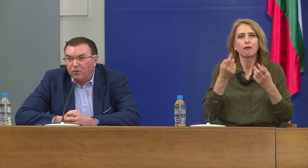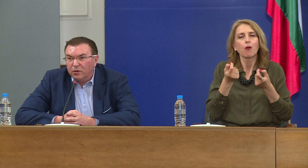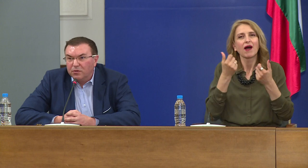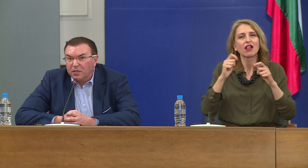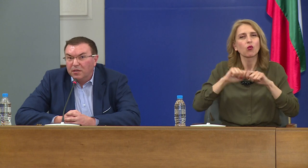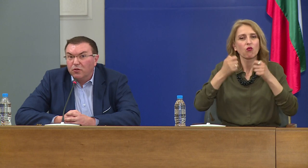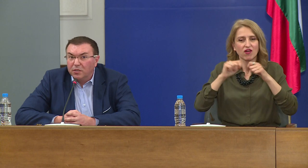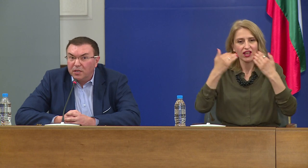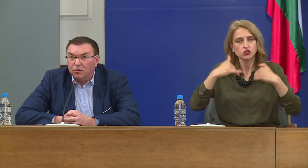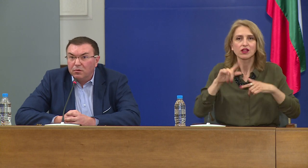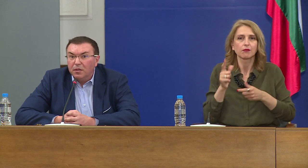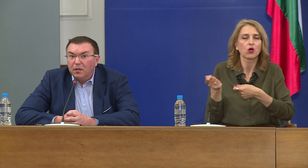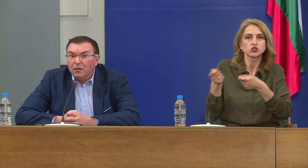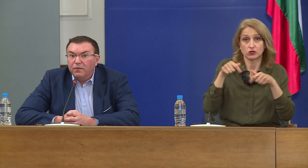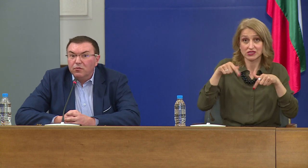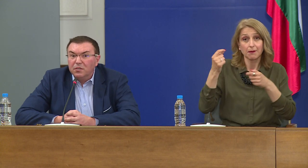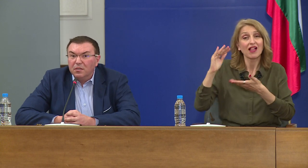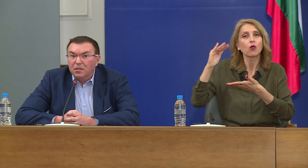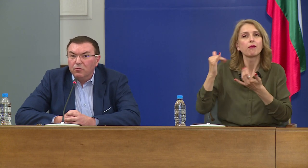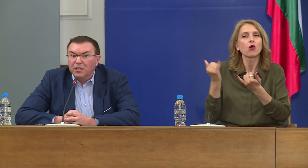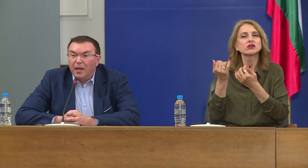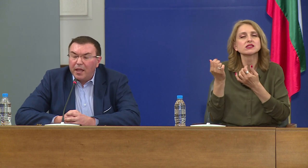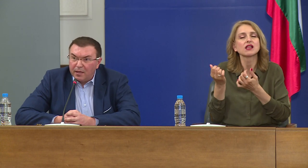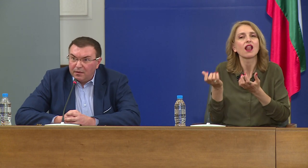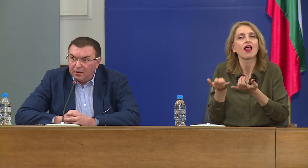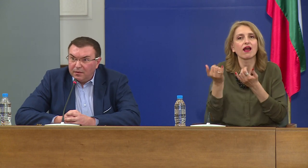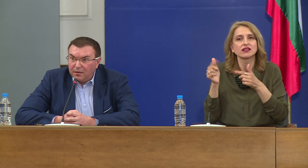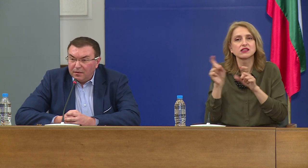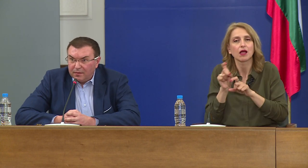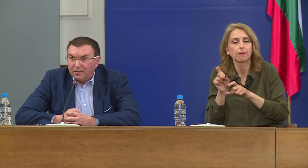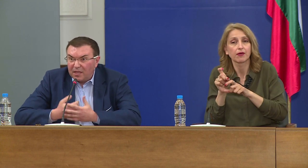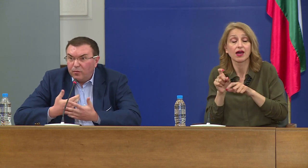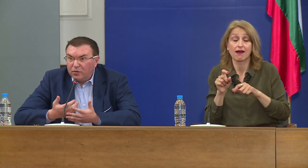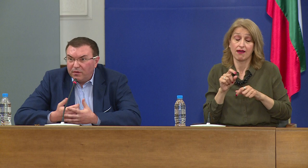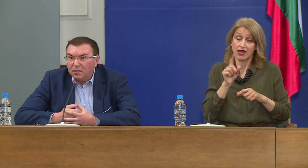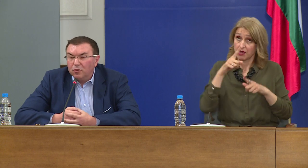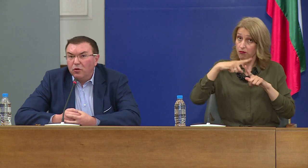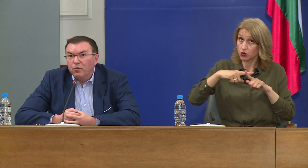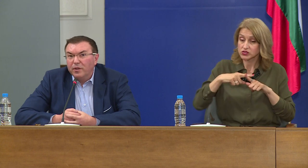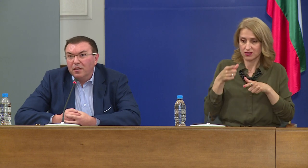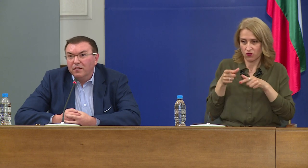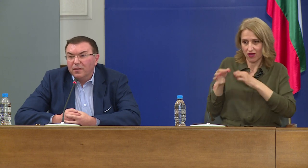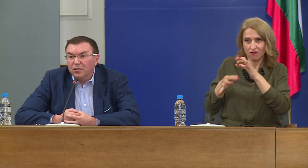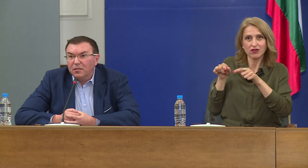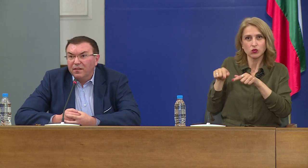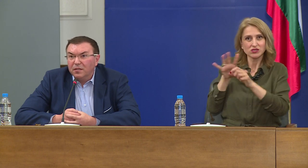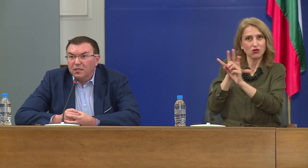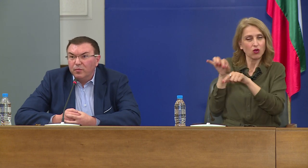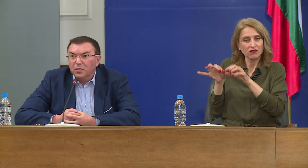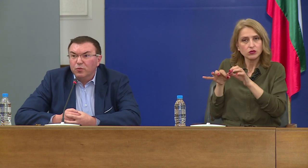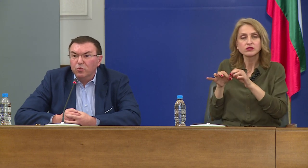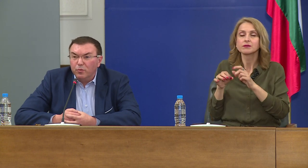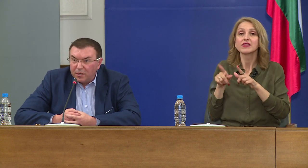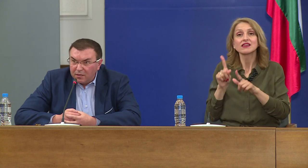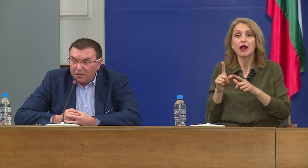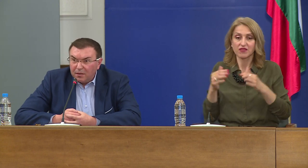него преносители. И още нещо, вирусът за да оцелее сам по себе си, той по някакъв начин трябва да